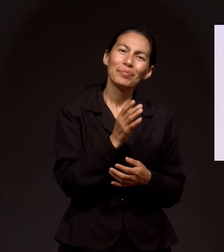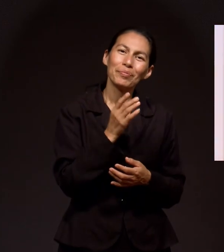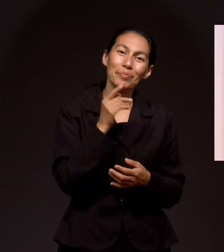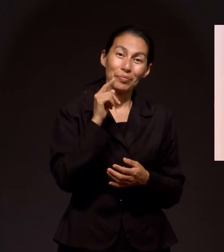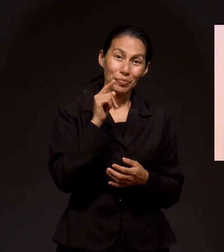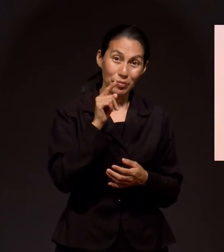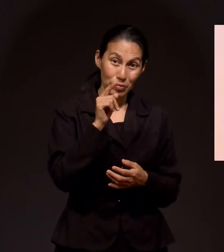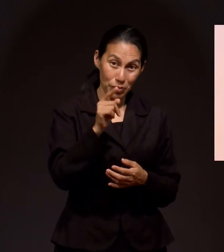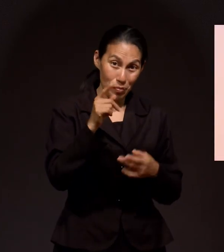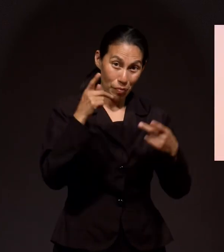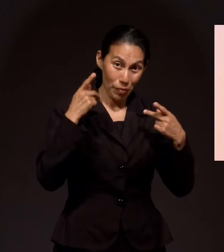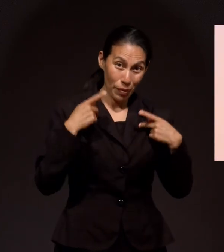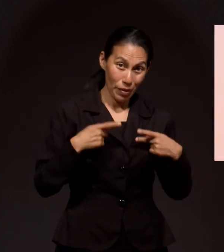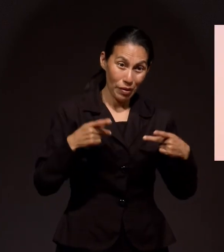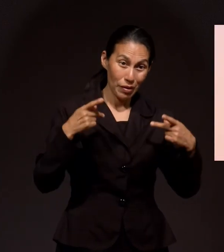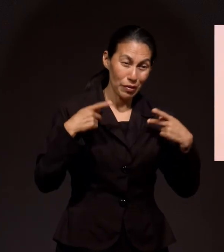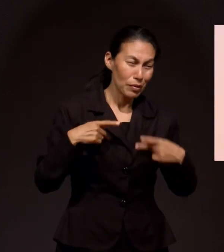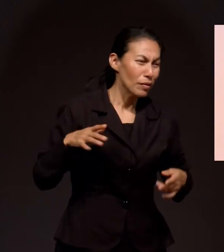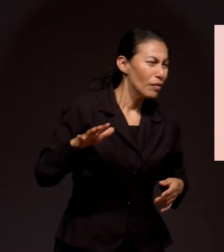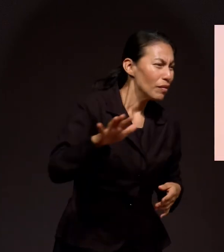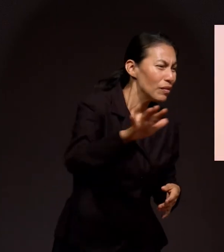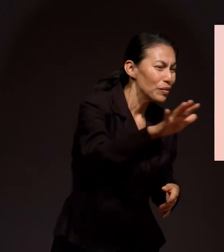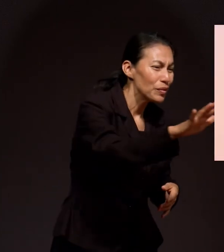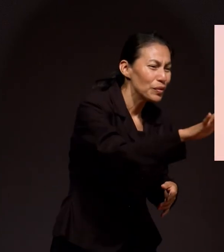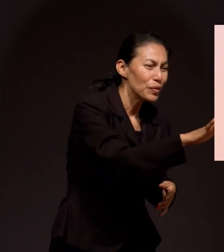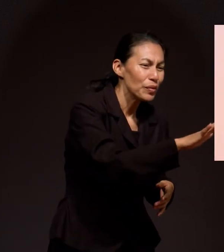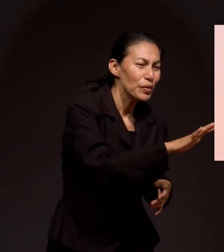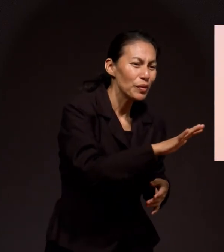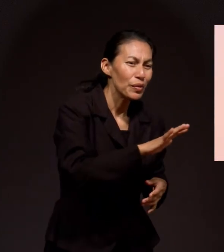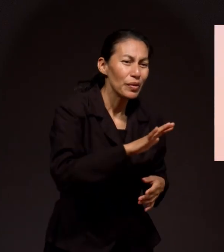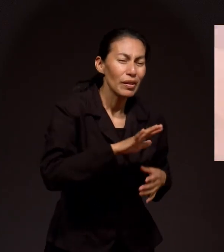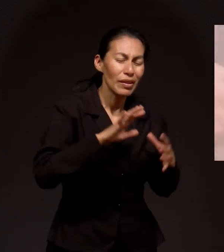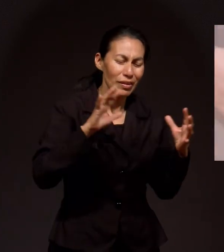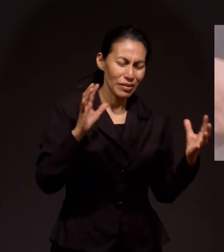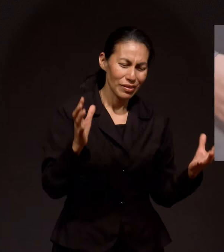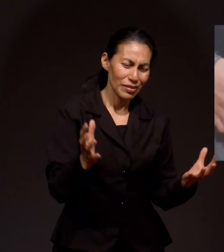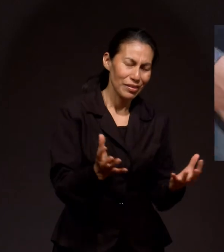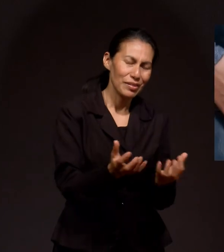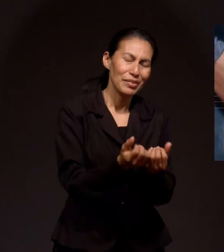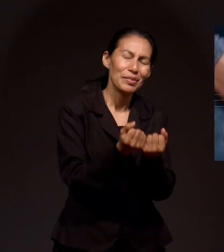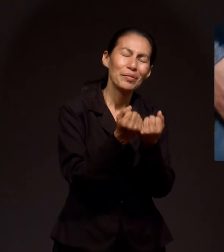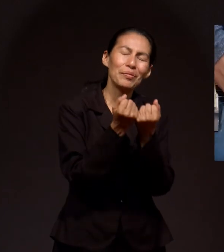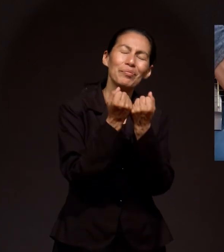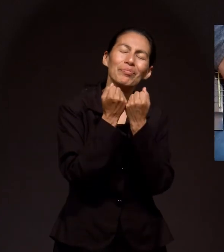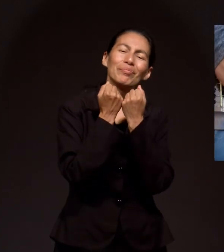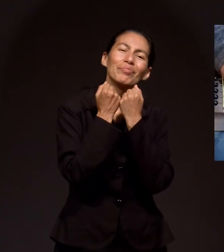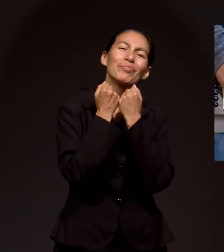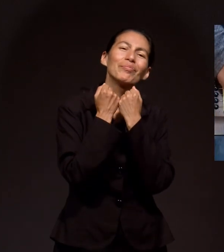Para conquistar grandes ciudades, muchos pueblos